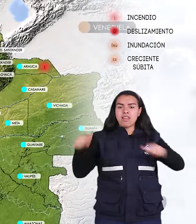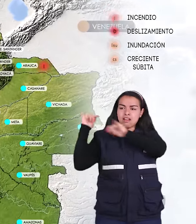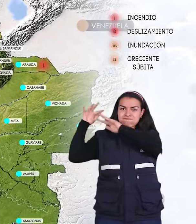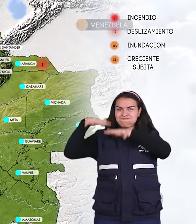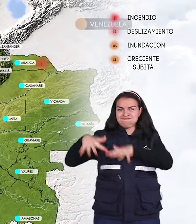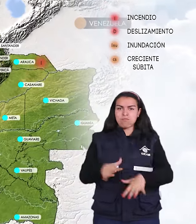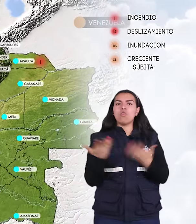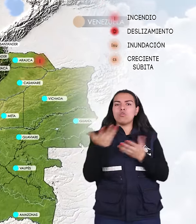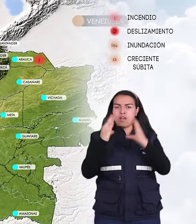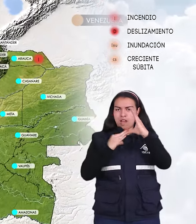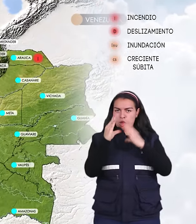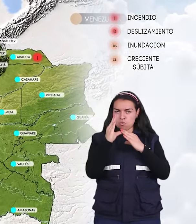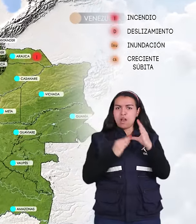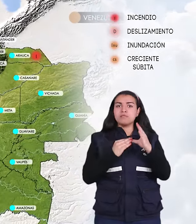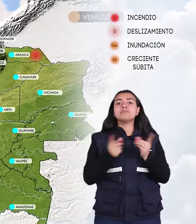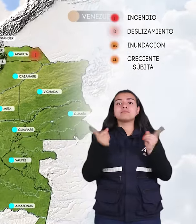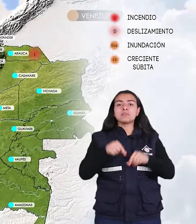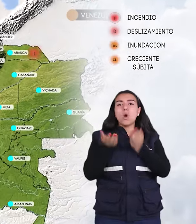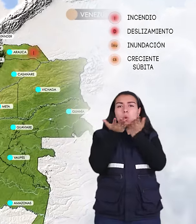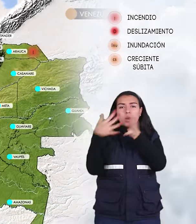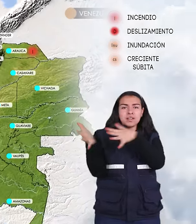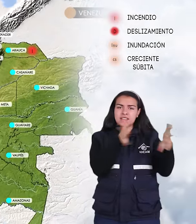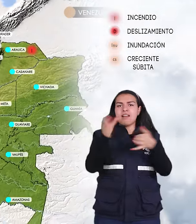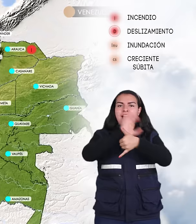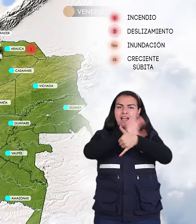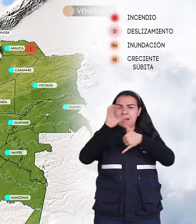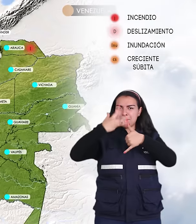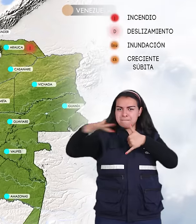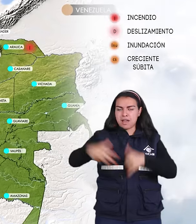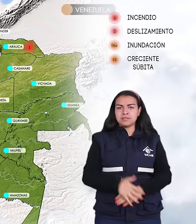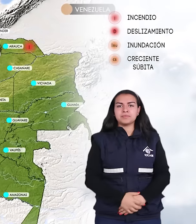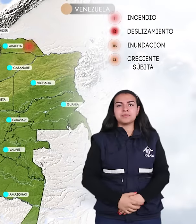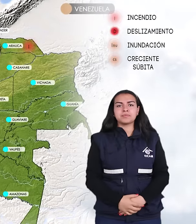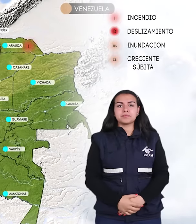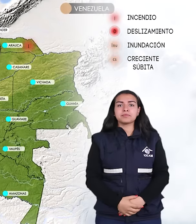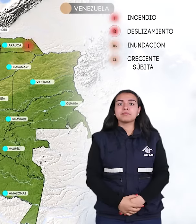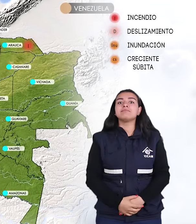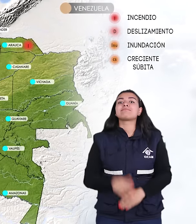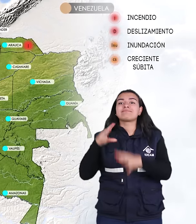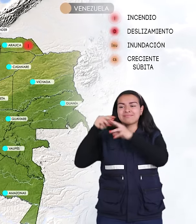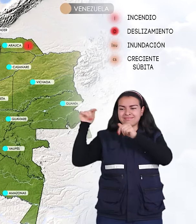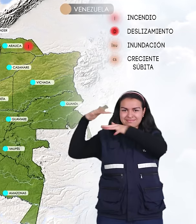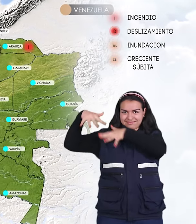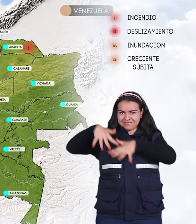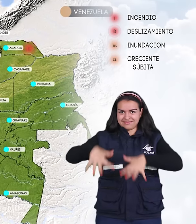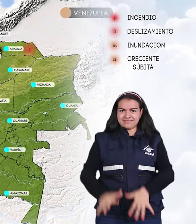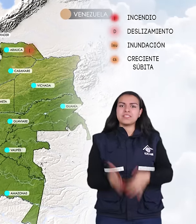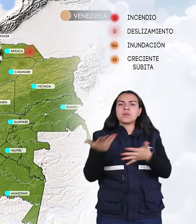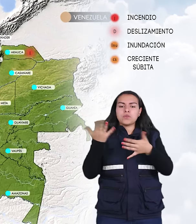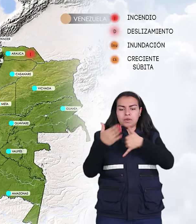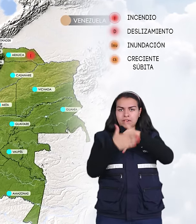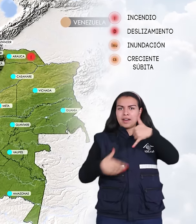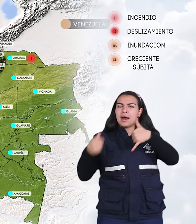departamento de Cauca, por viento y oleaje en el mar Caribe. En alerta naranja por amenaza moderada de deslizamientos de tierra en las regiones